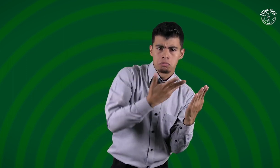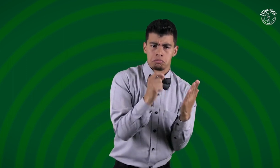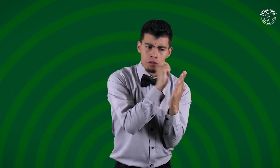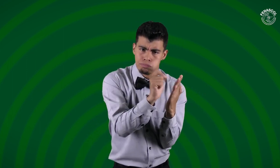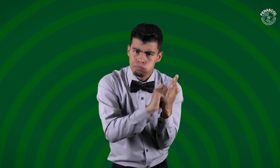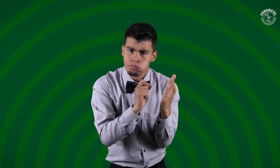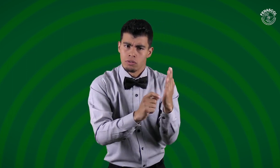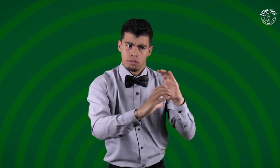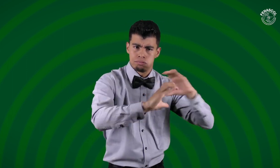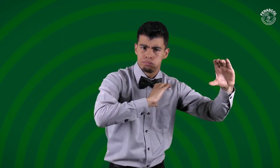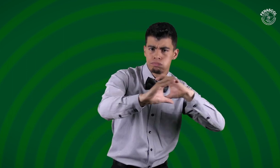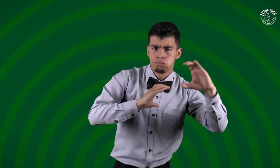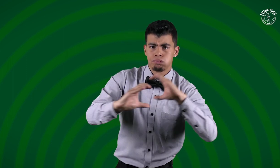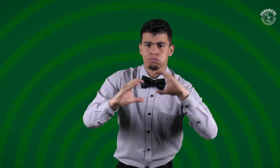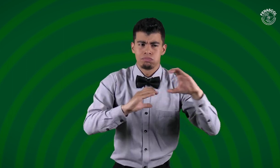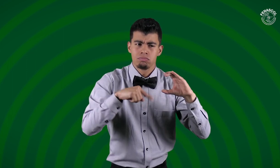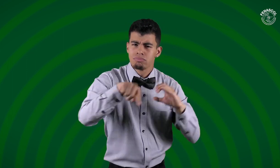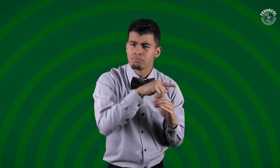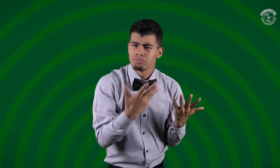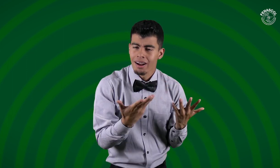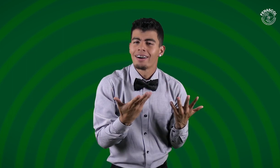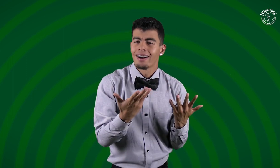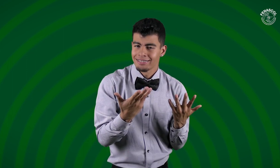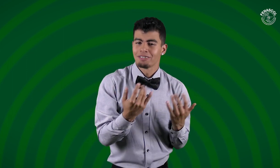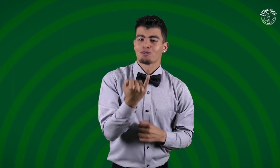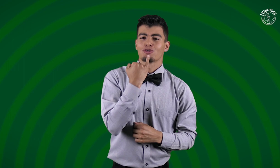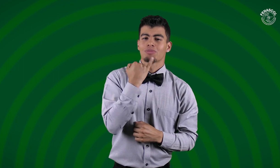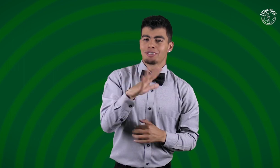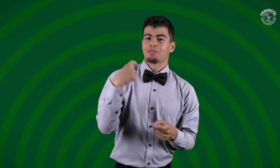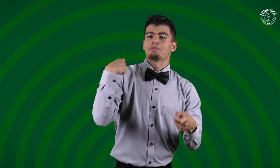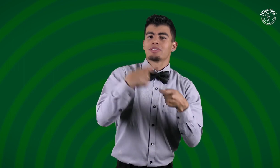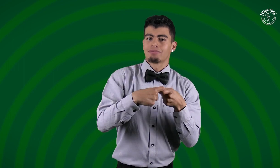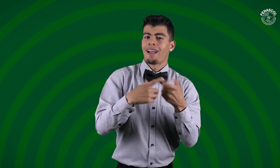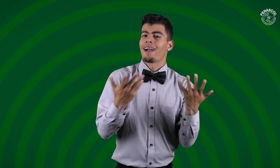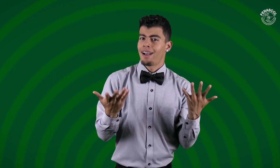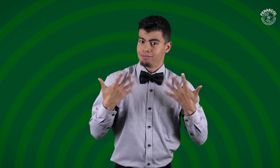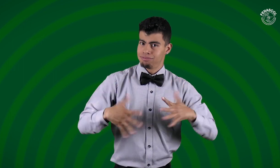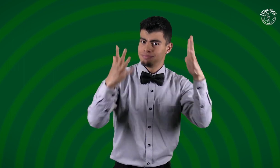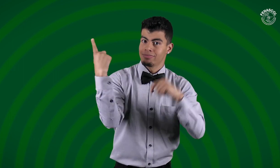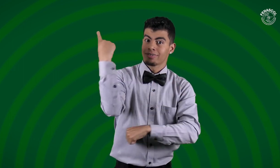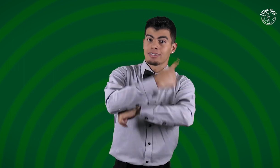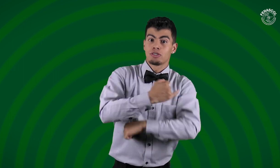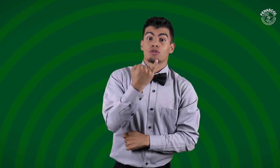Este idioma es utilizado por varias personas al hablar, leer, escribir y comunicarse.